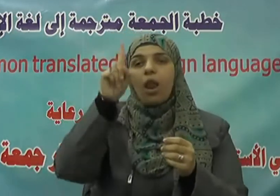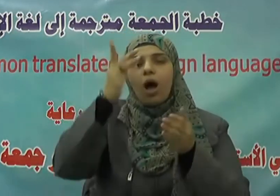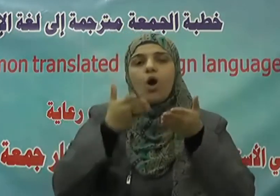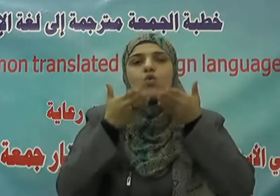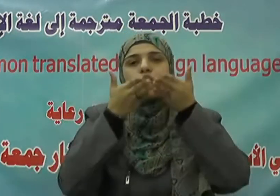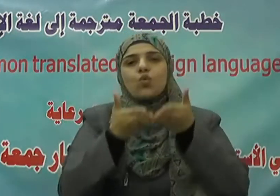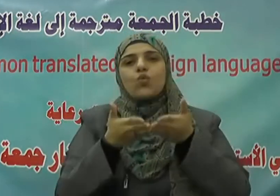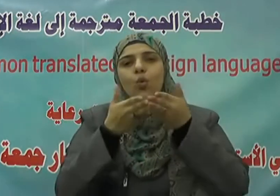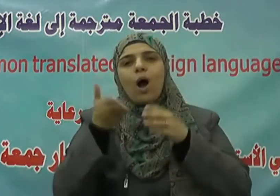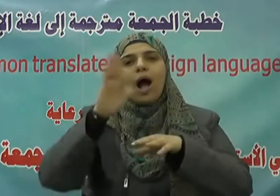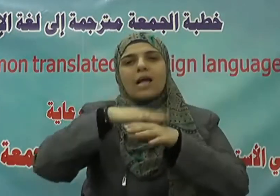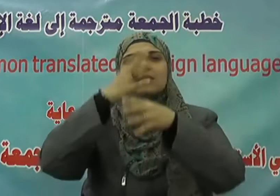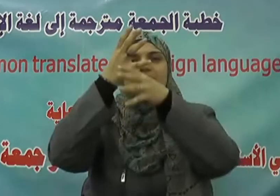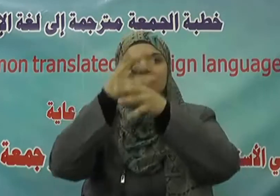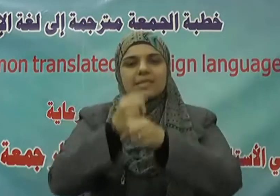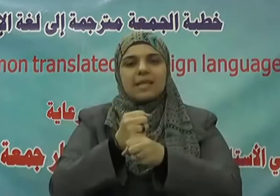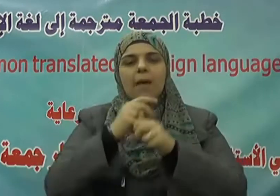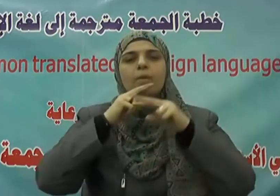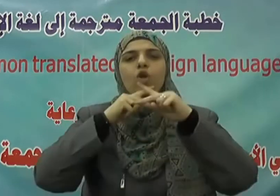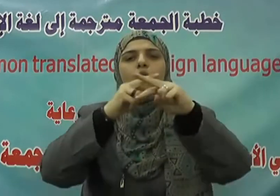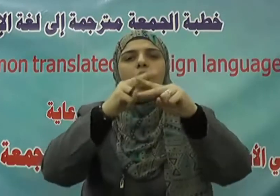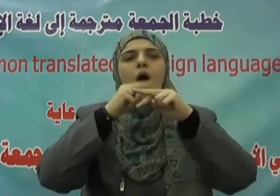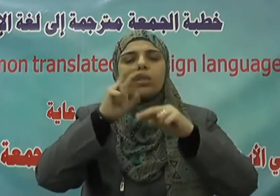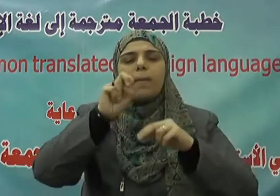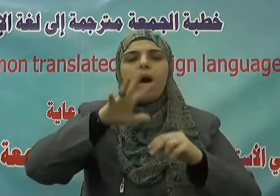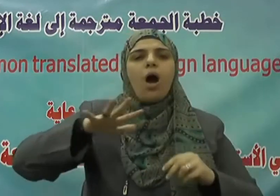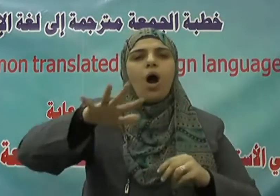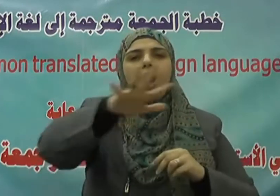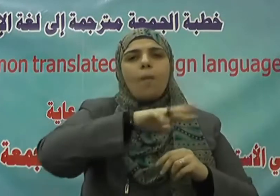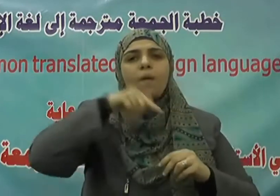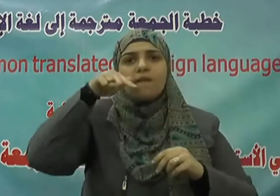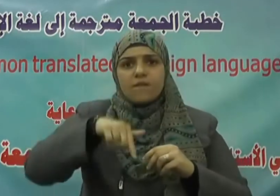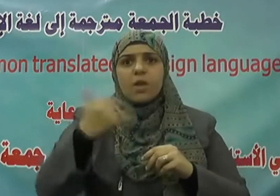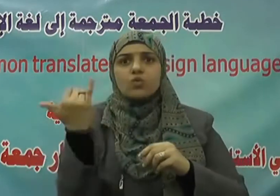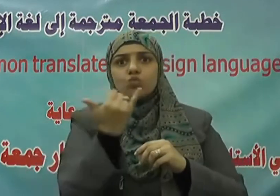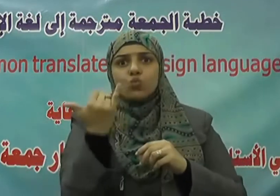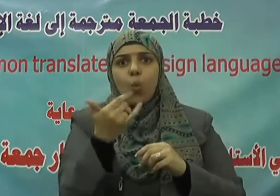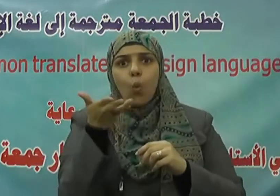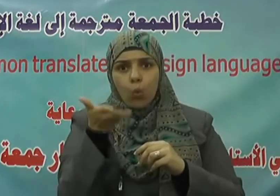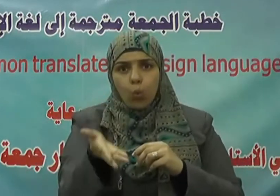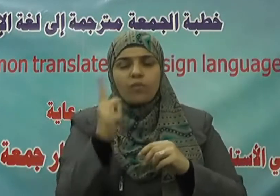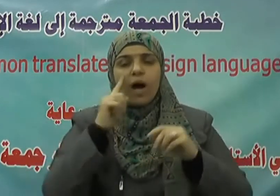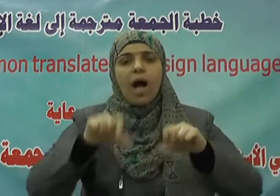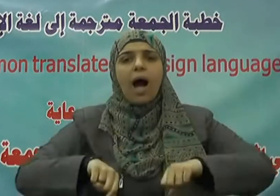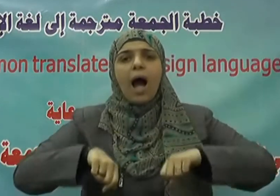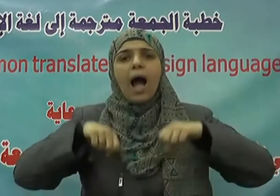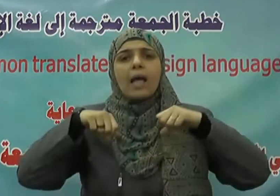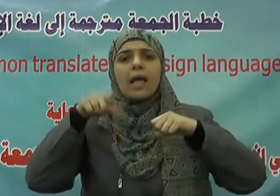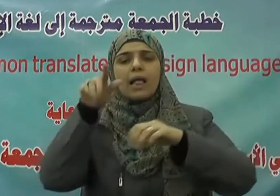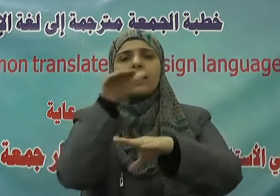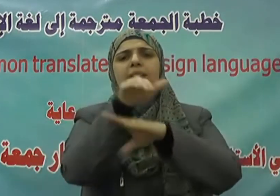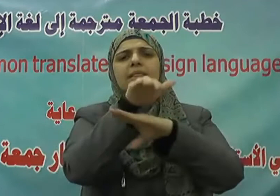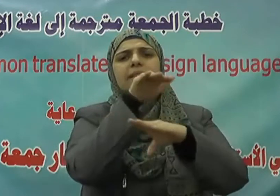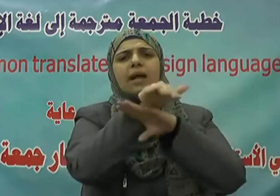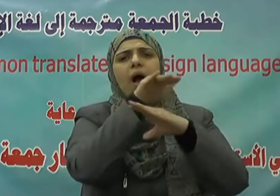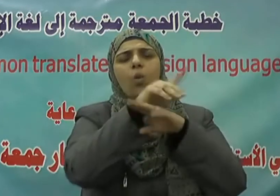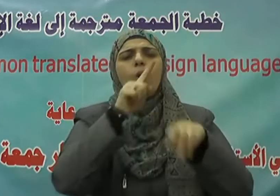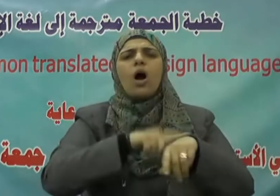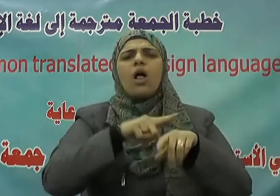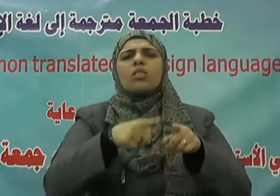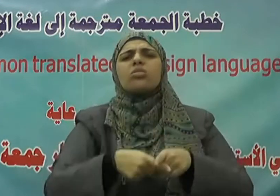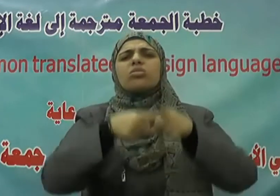السلام يخاطب قومه في موقف من مواقف حياته الدعوية الطويلة